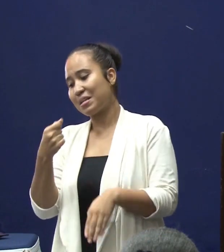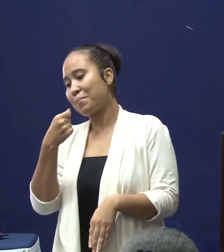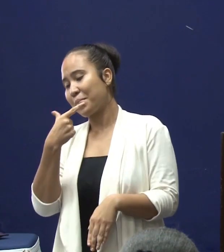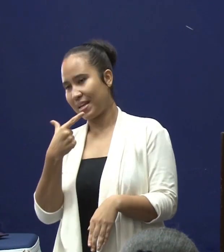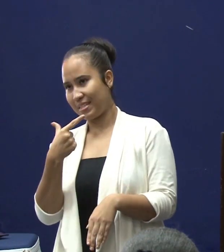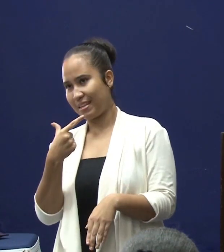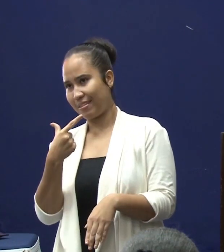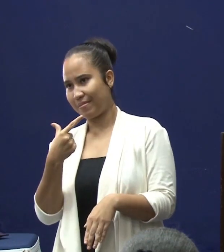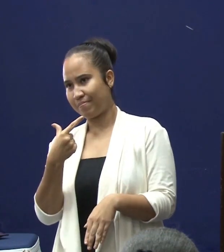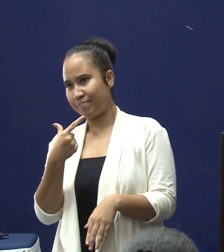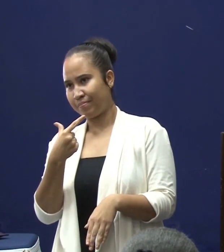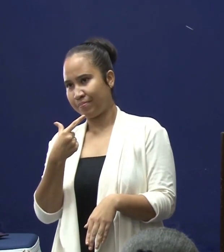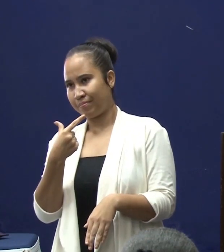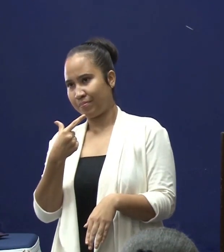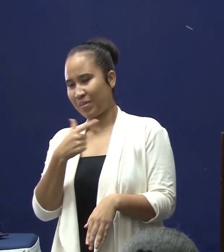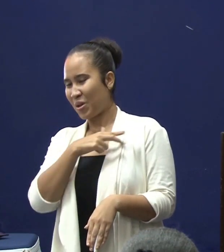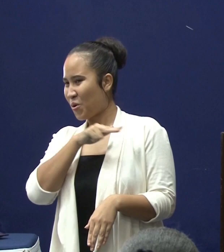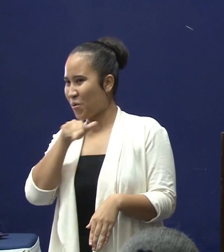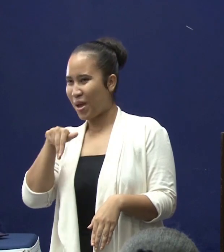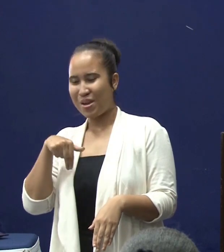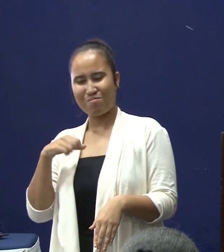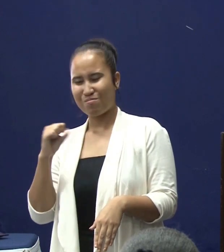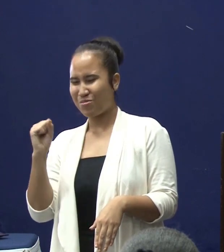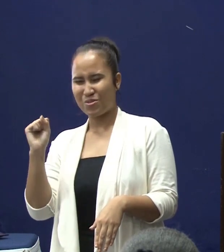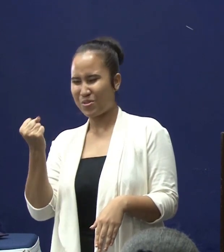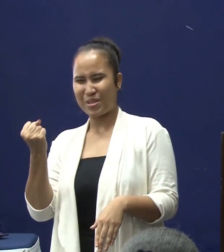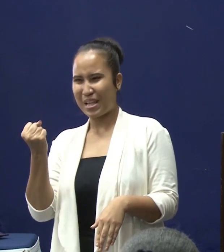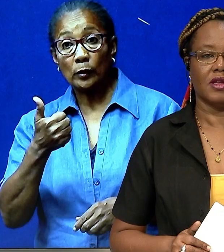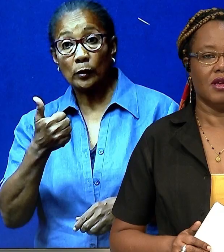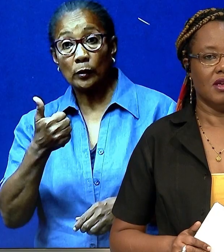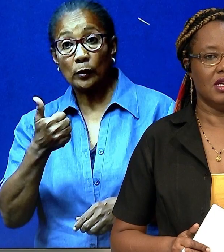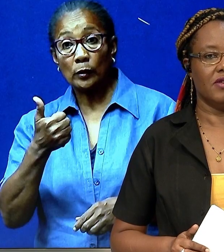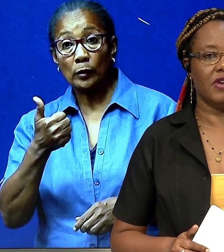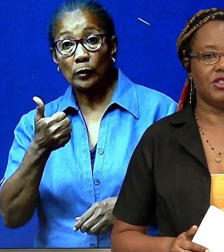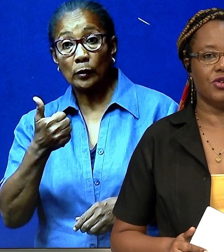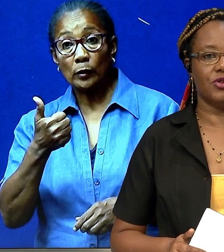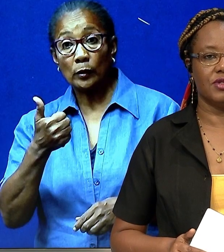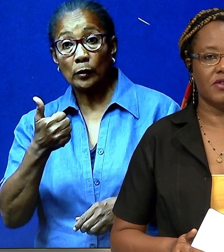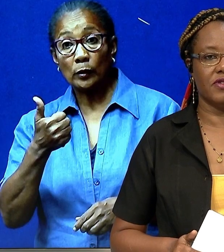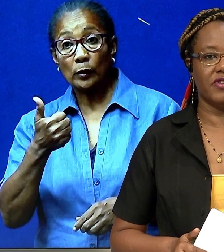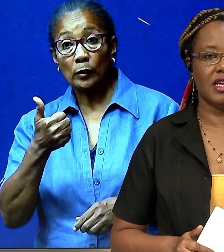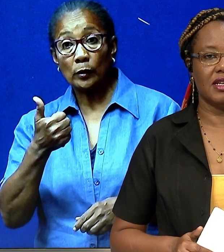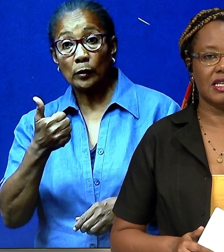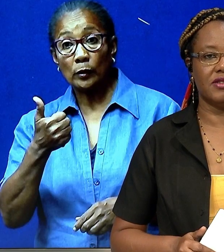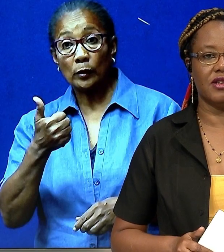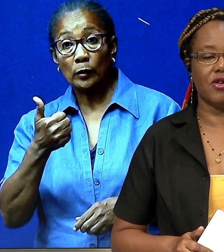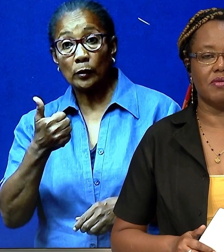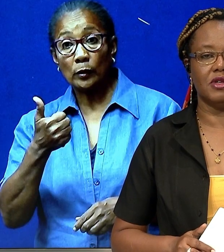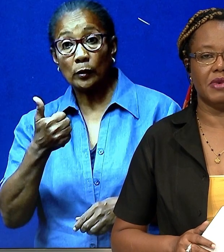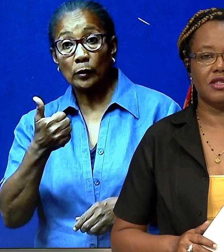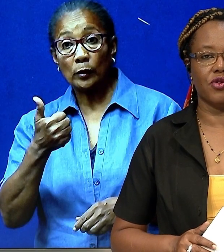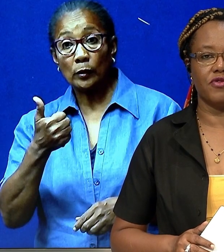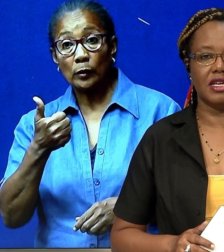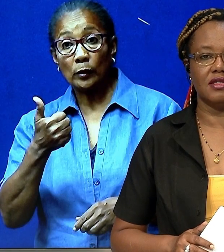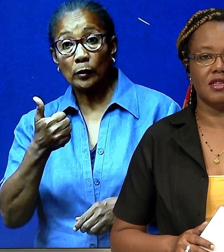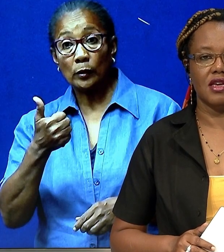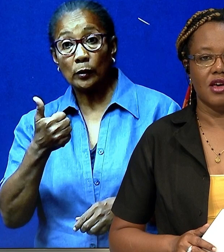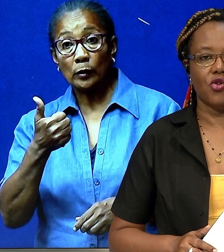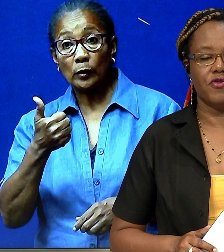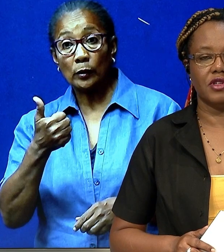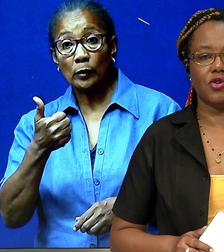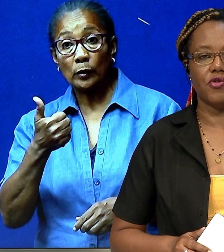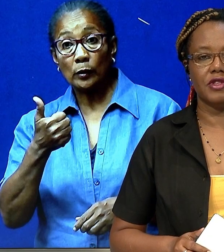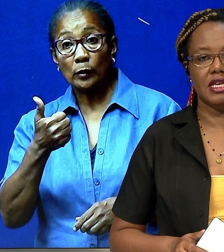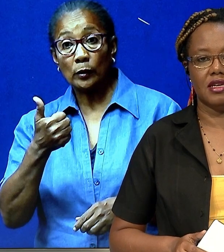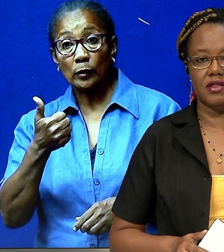dat zullen wij niet echt kunnen toepassen in Suriname. Infectioloog Steven Vrede gisteren op de persconferentie